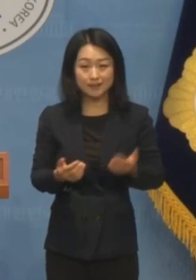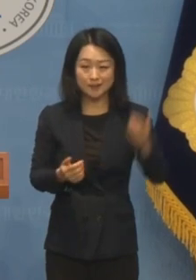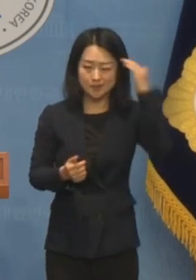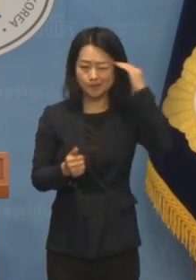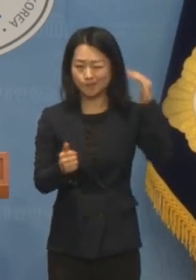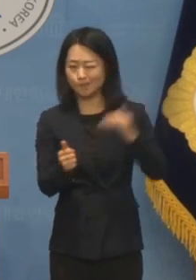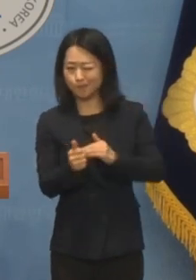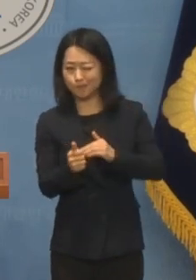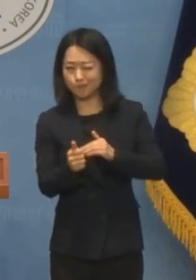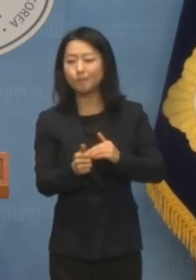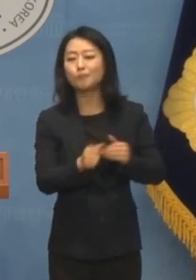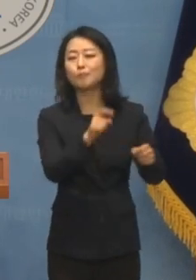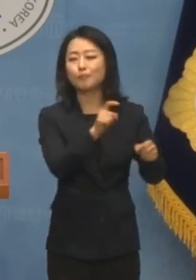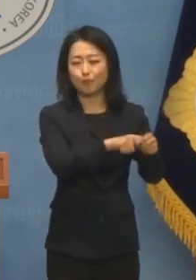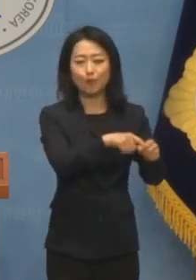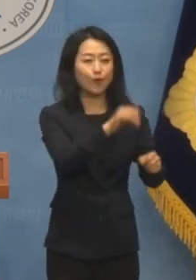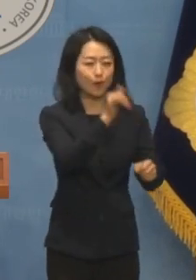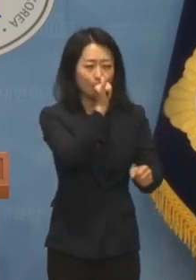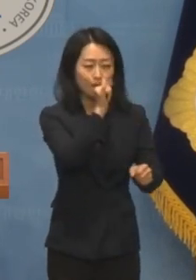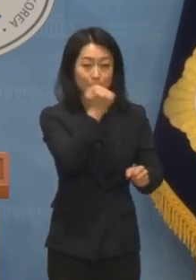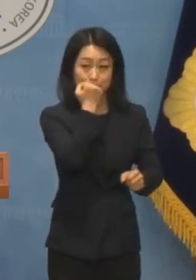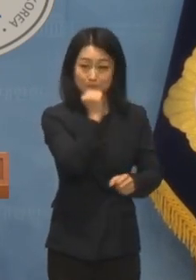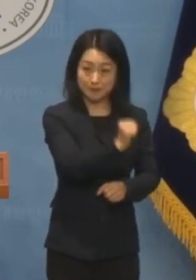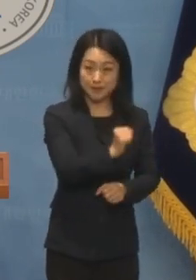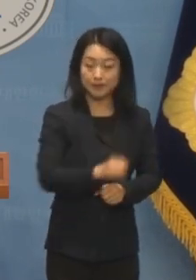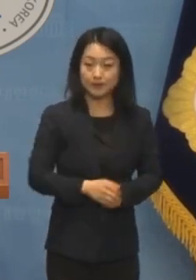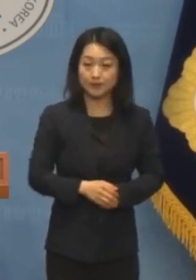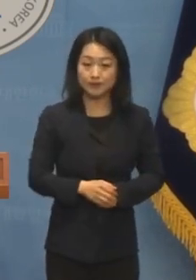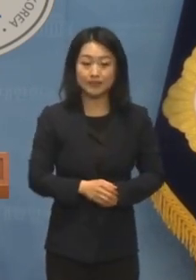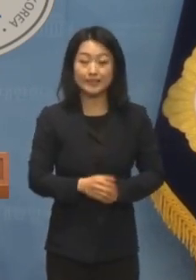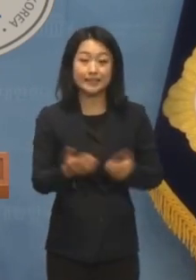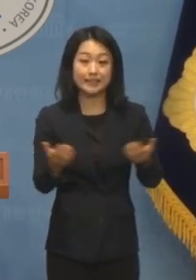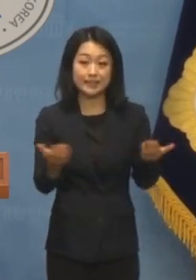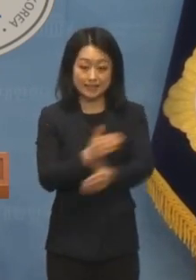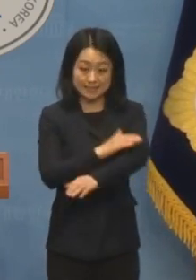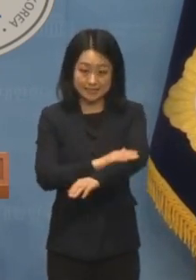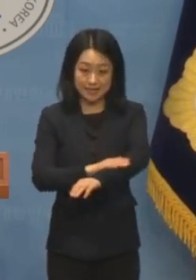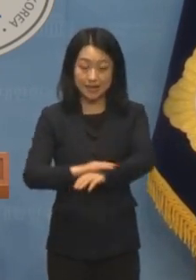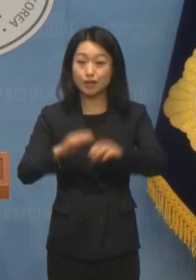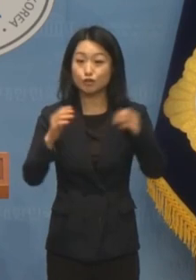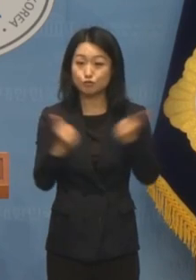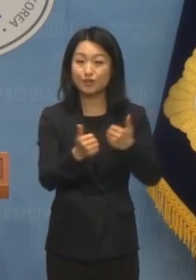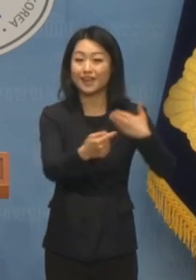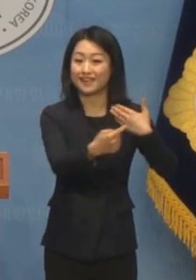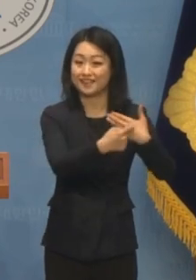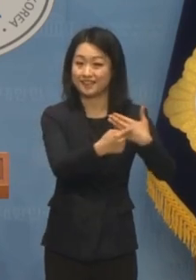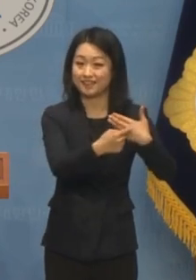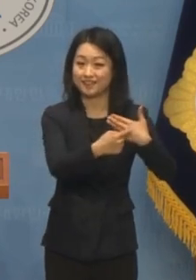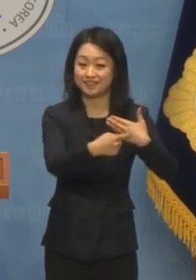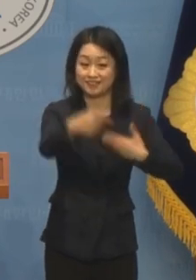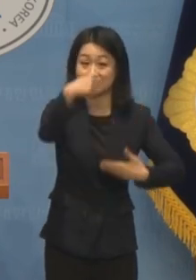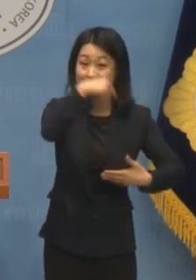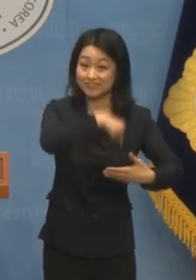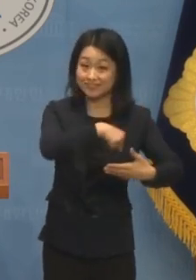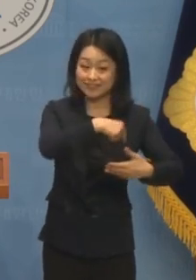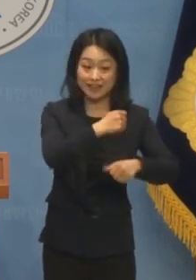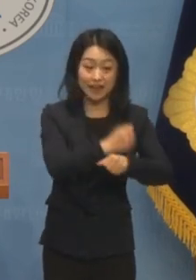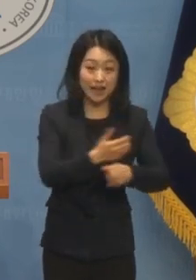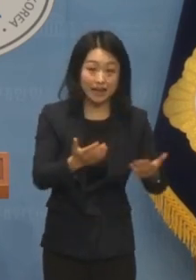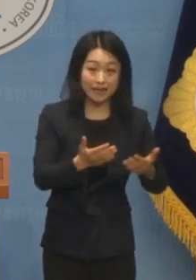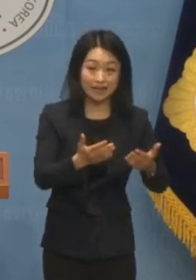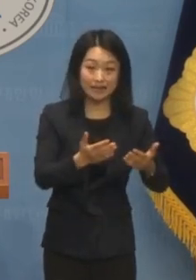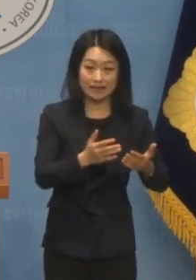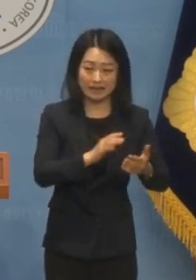하기 위해서입니다. 국민의힘은 일하는 국회를 말하면서도 정작 해야 할 일을